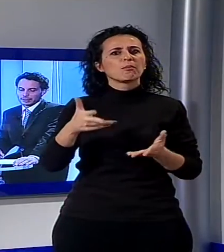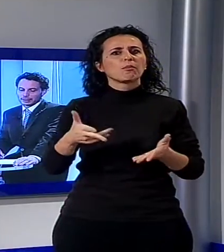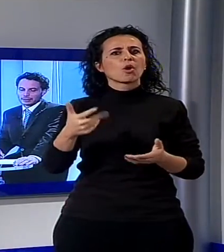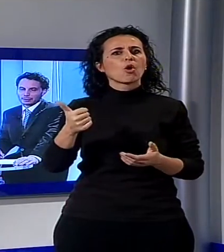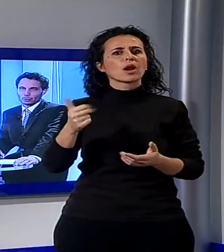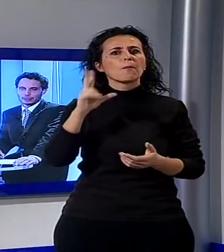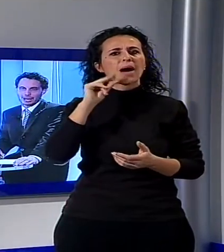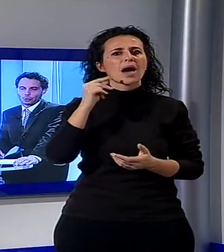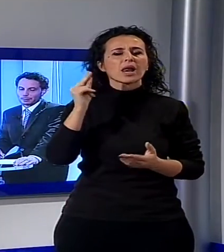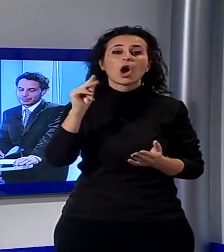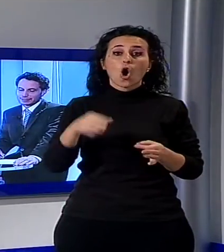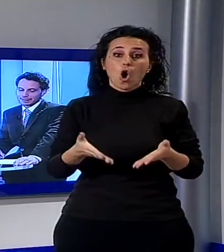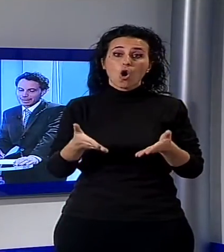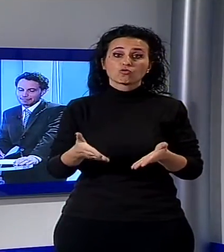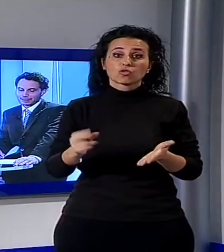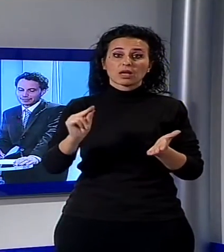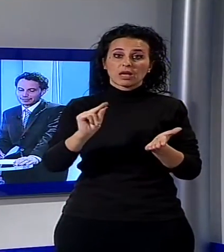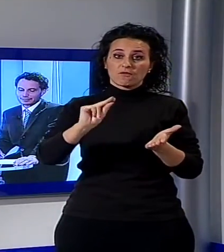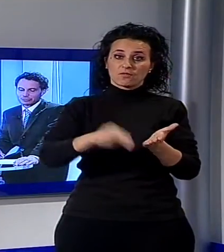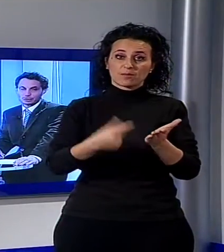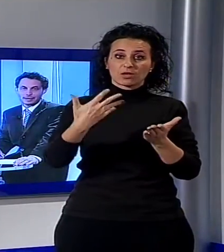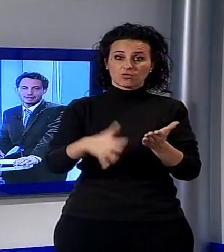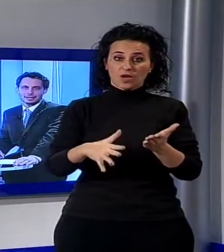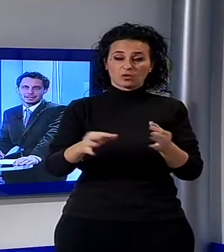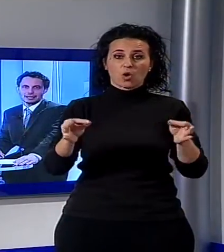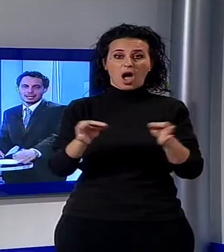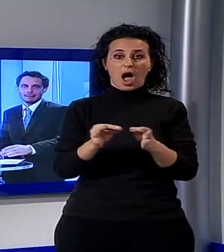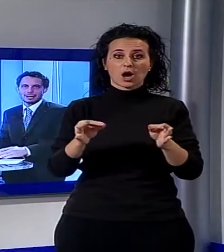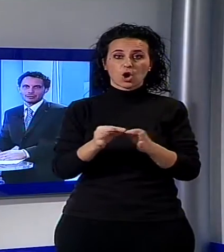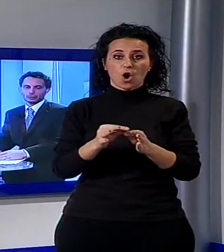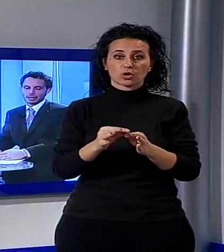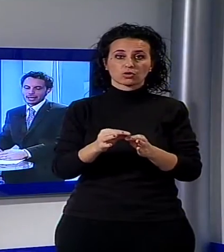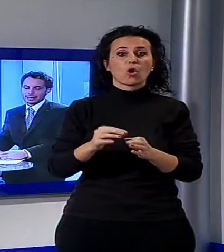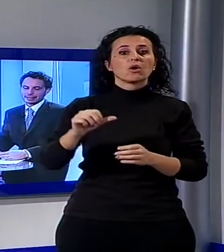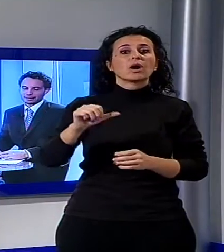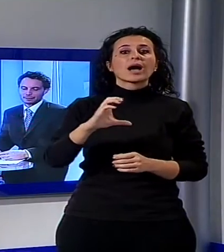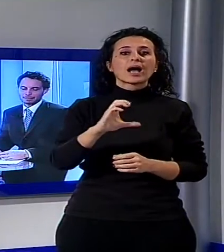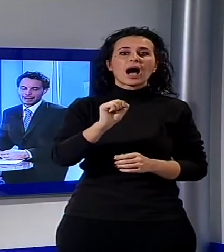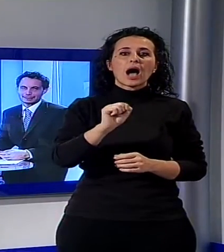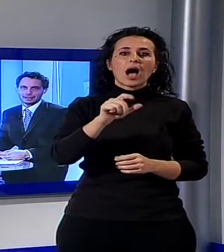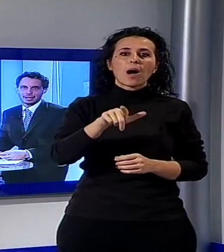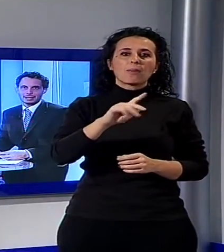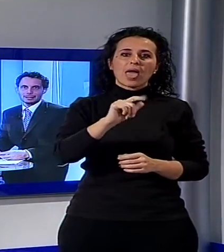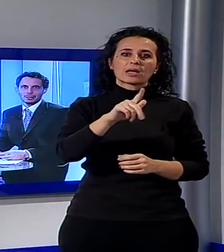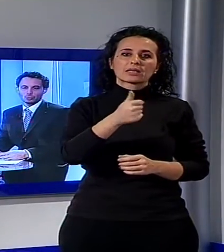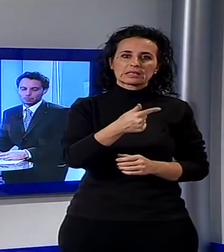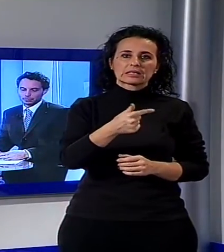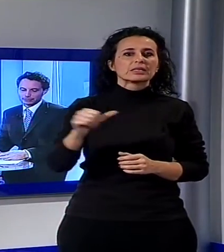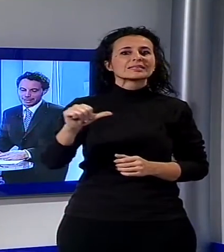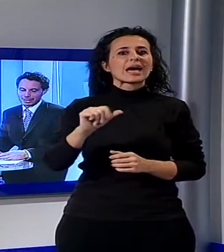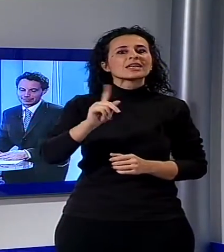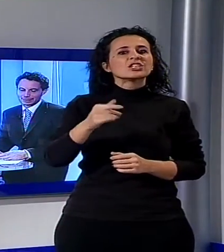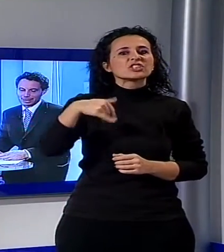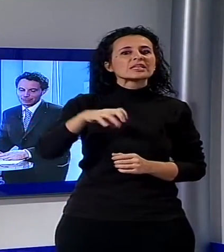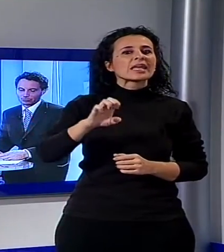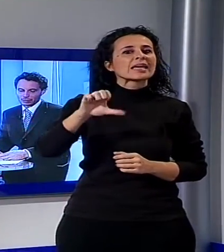con la cooperativa Caplac Sanginese di Capannori, che entra a far parte del gruppo